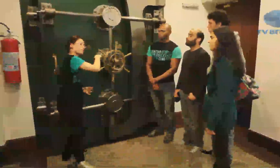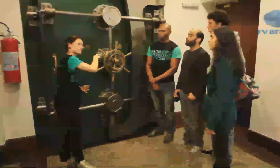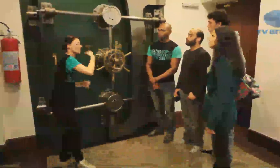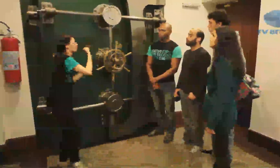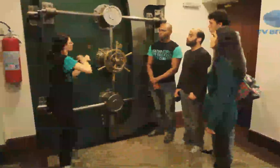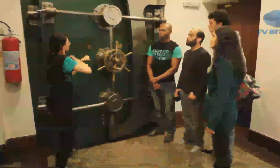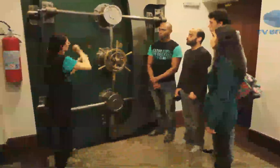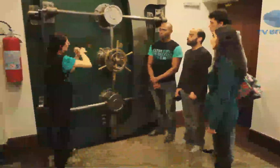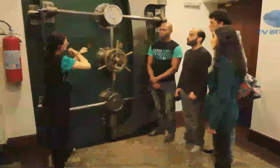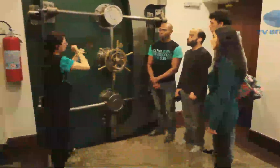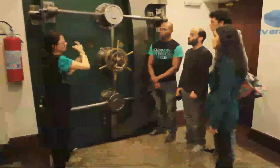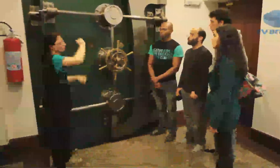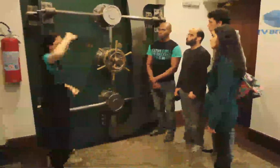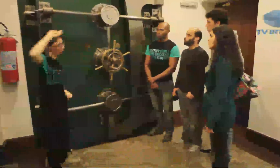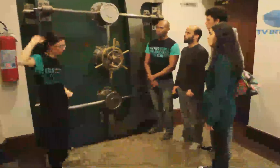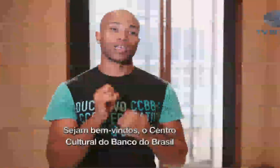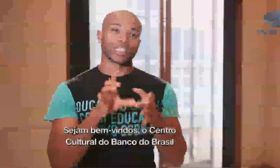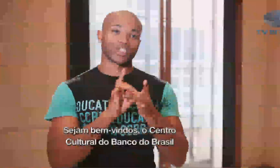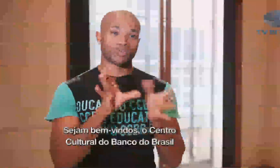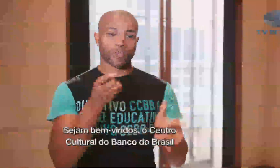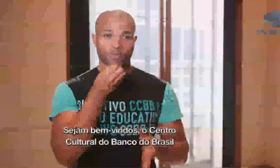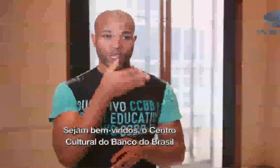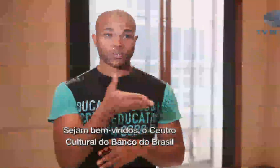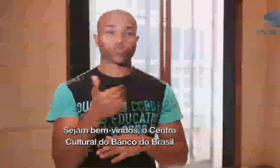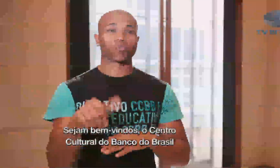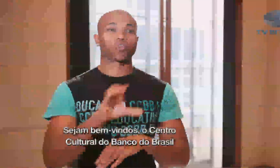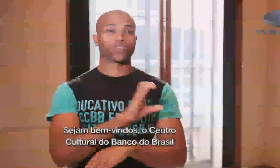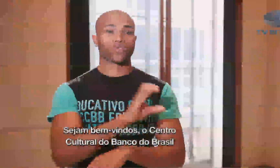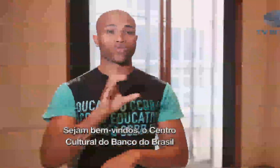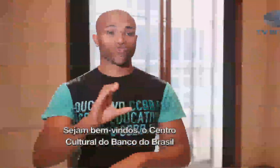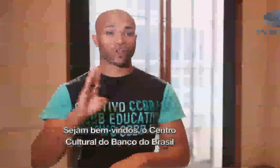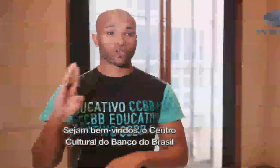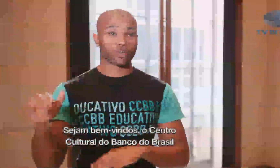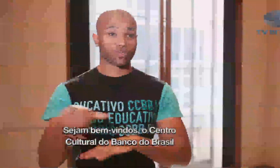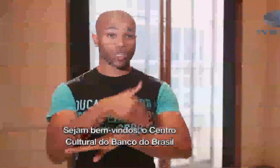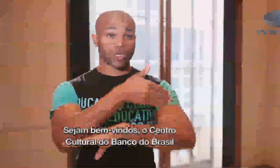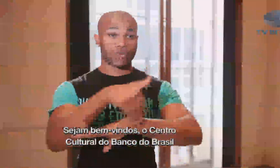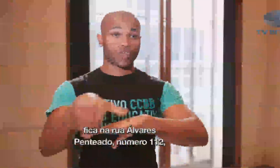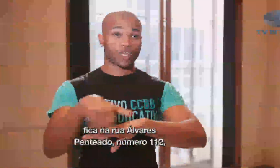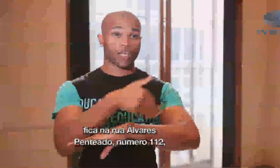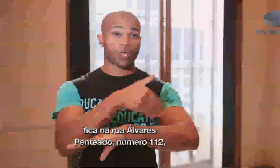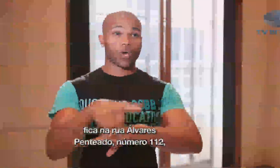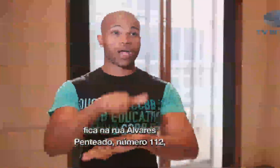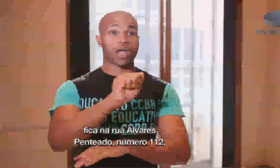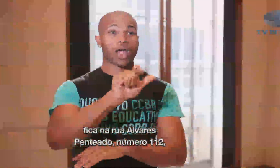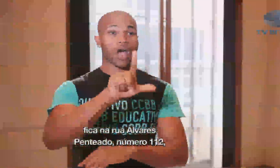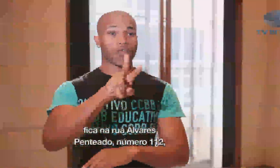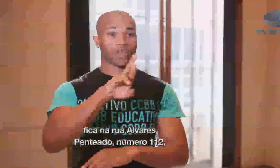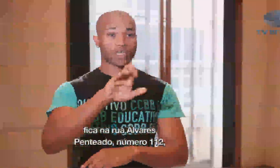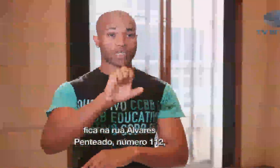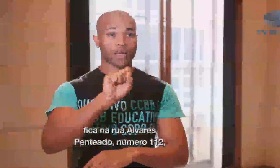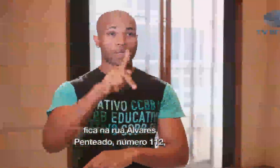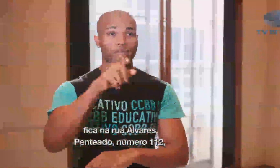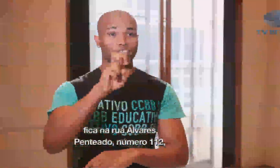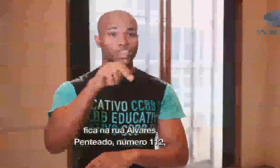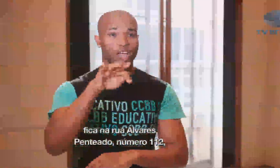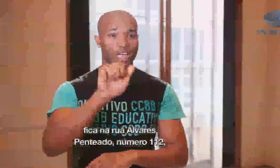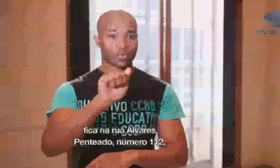pela dupla de educadores. Sejam bem-vindos. O Centro Cultural do Banco do Brasil, ele fica na rua Álvares, Penteado,